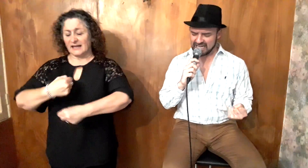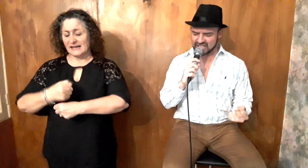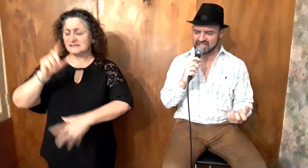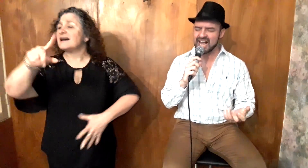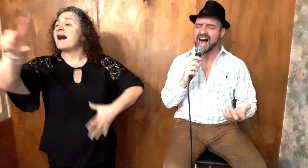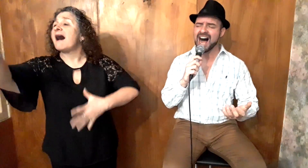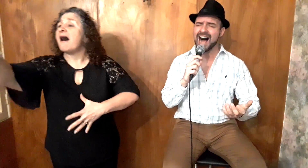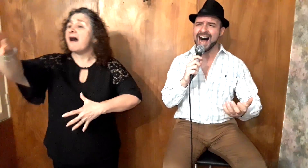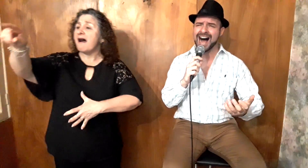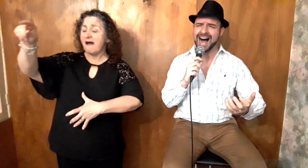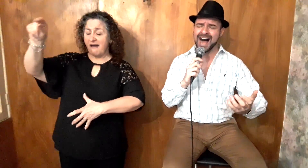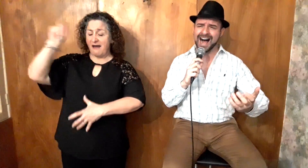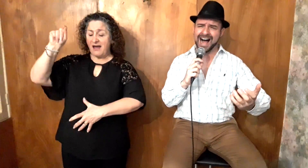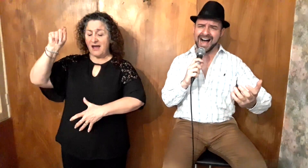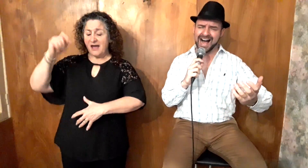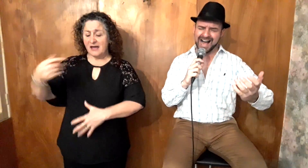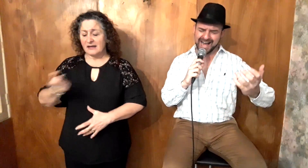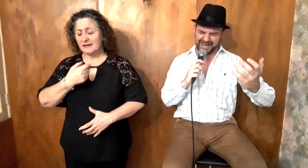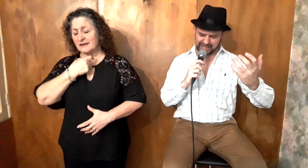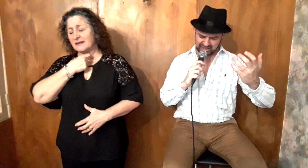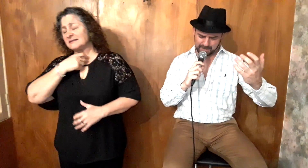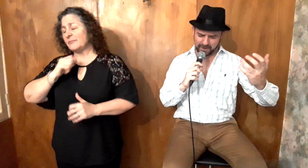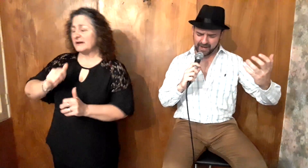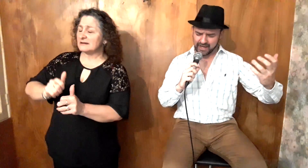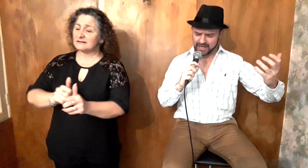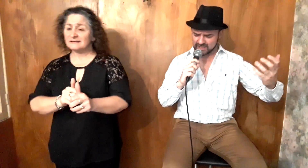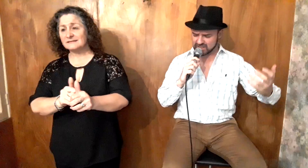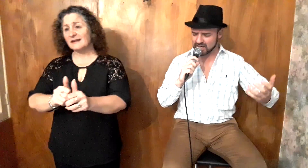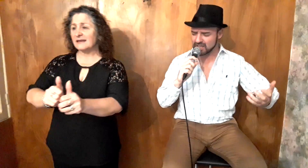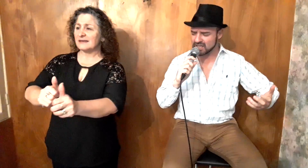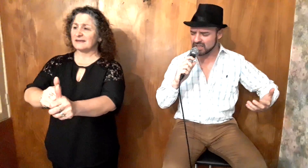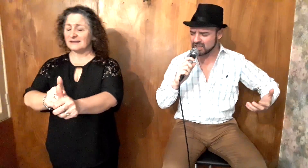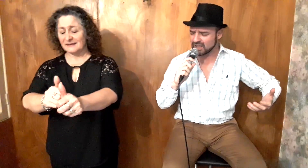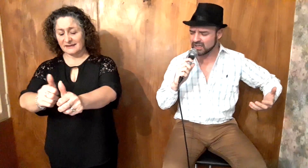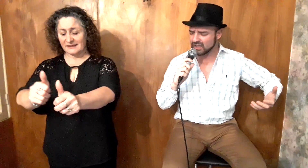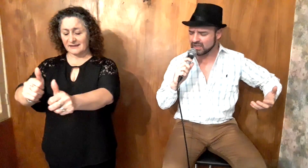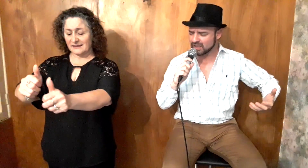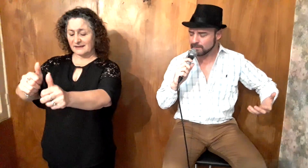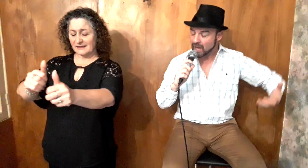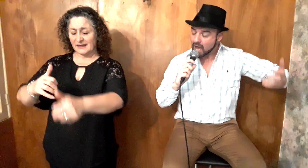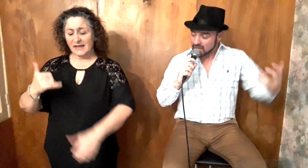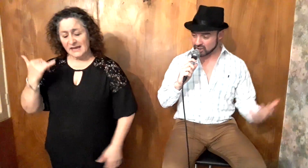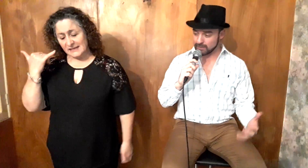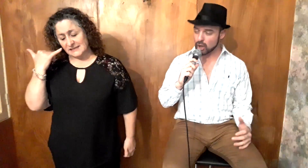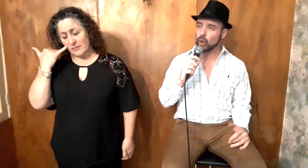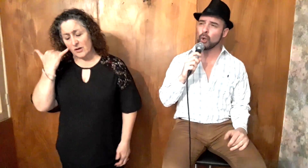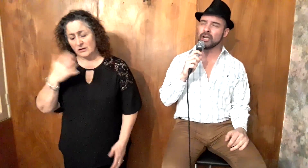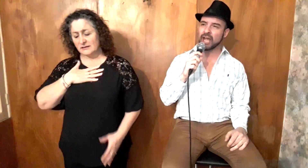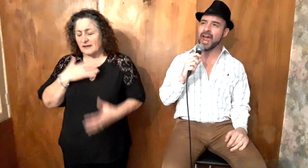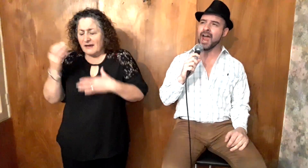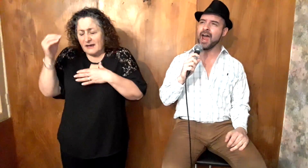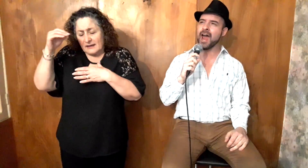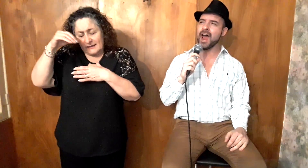el azar quise perseguir Si me oculté,